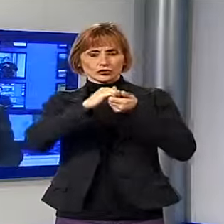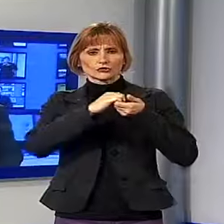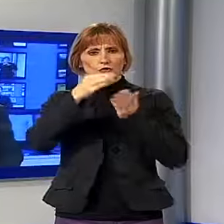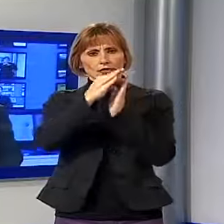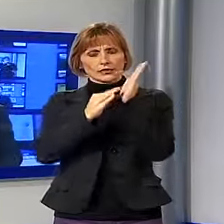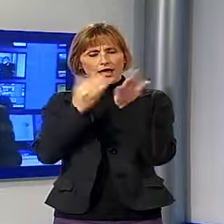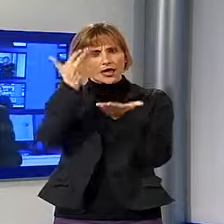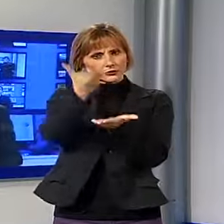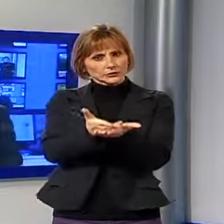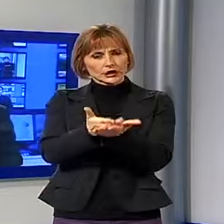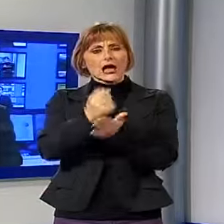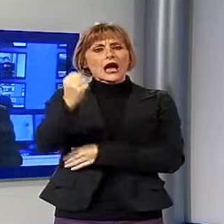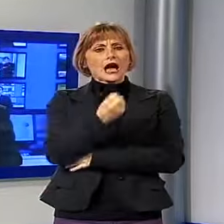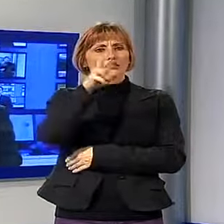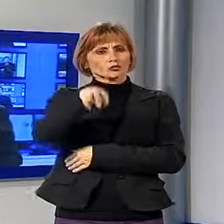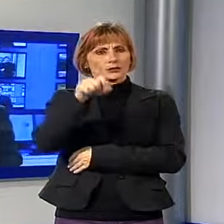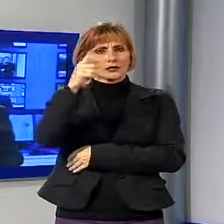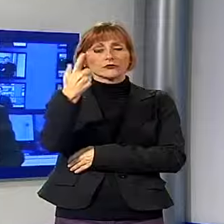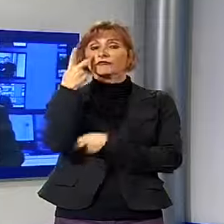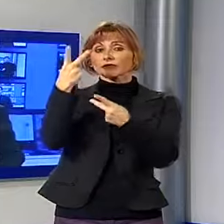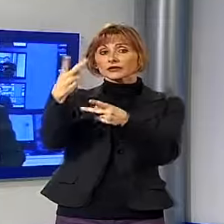Vediamo questo servizio che abbiamo preparato.